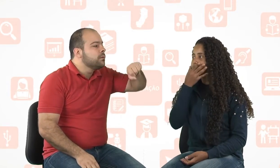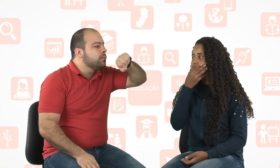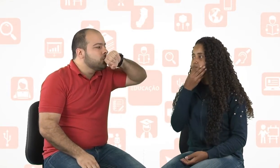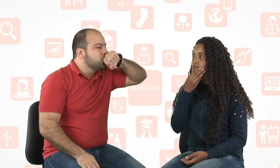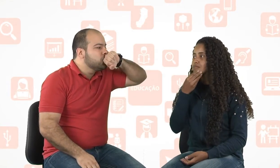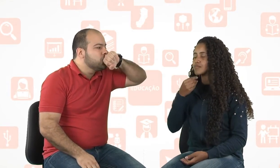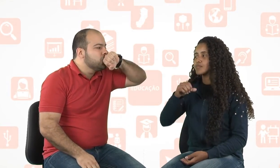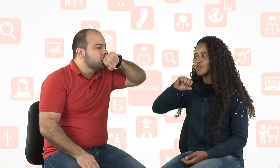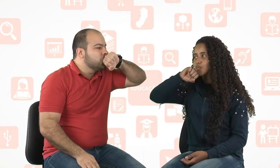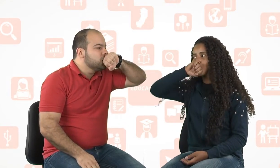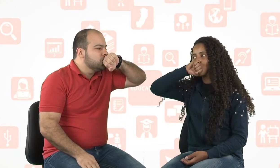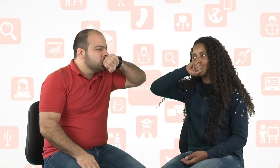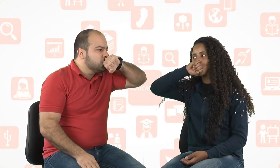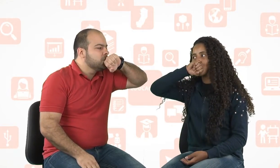Beijo na mão. Pai. Pai.